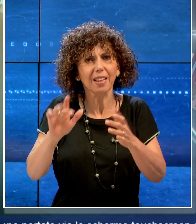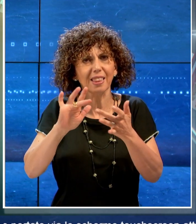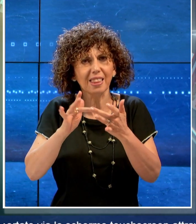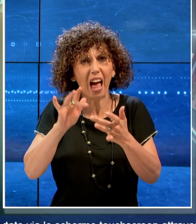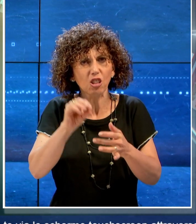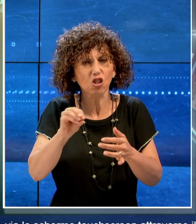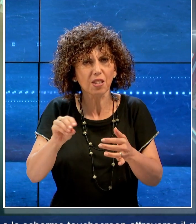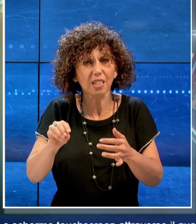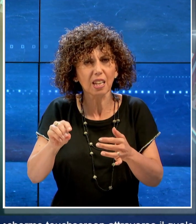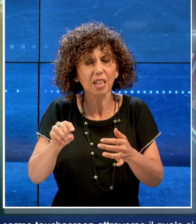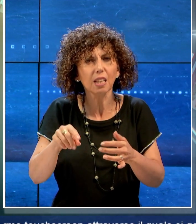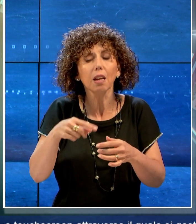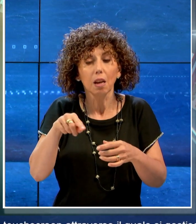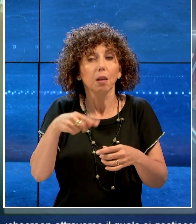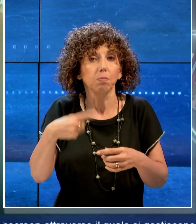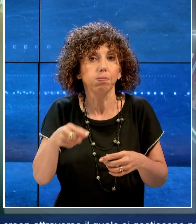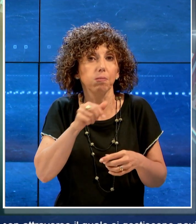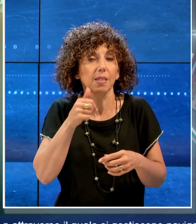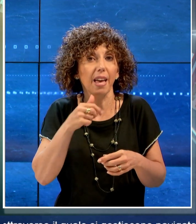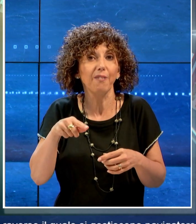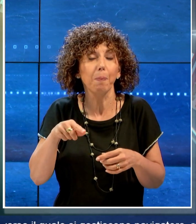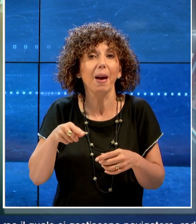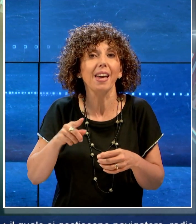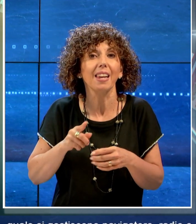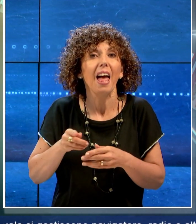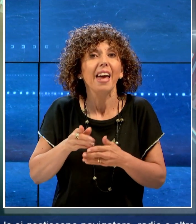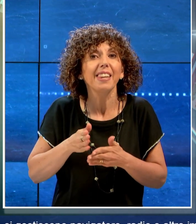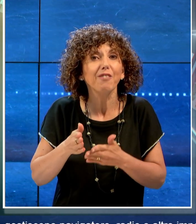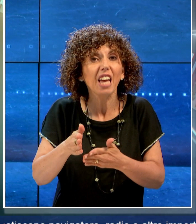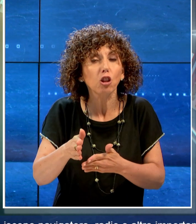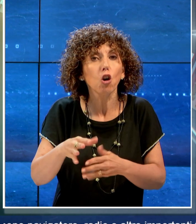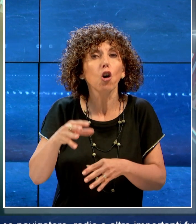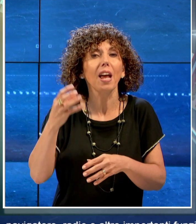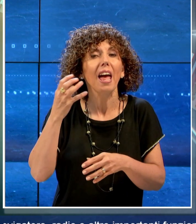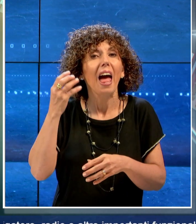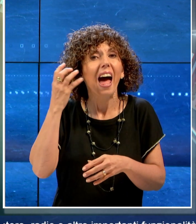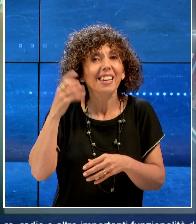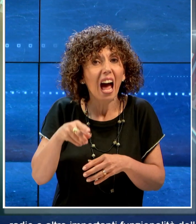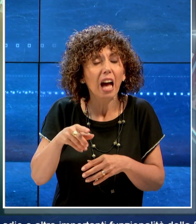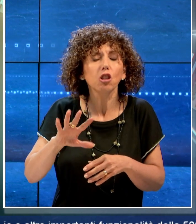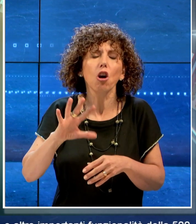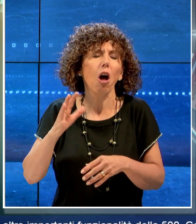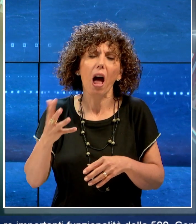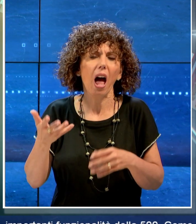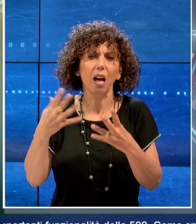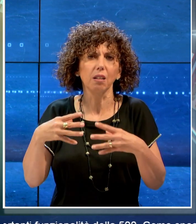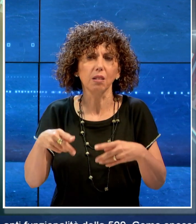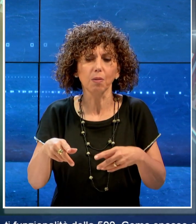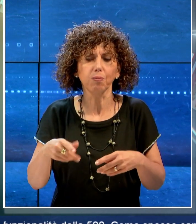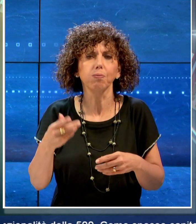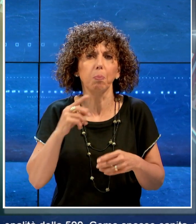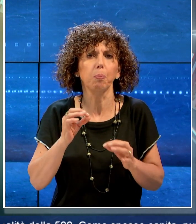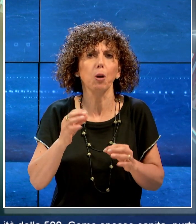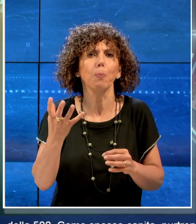attraverso il quale si gestiscono navigatore, radio e altre importanti funzionalità della 500.